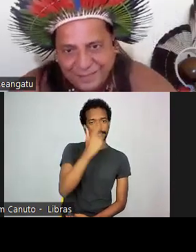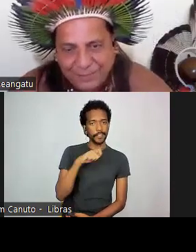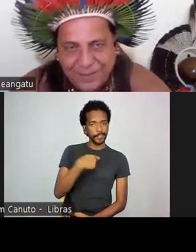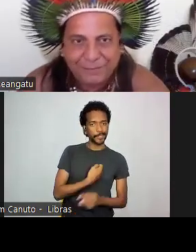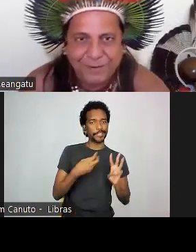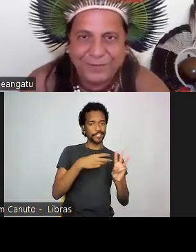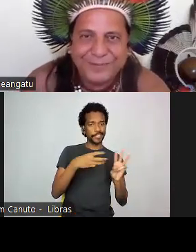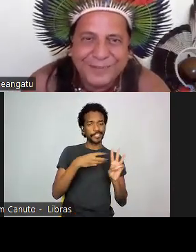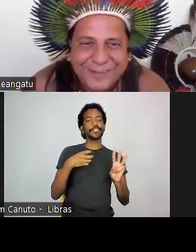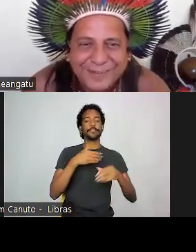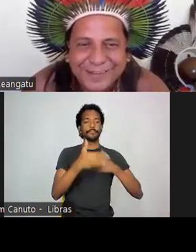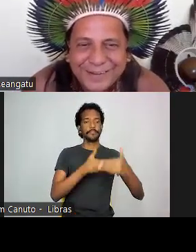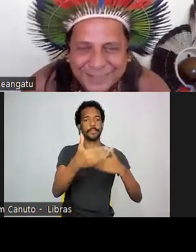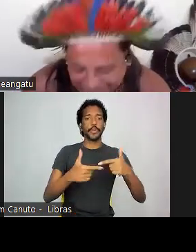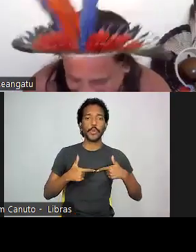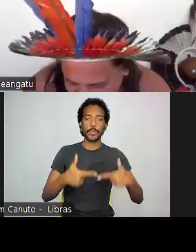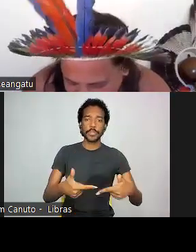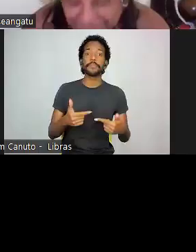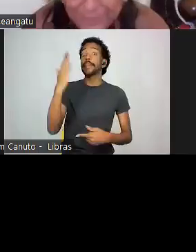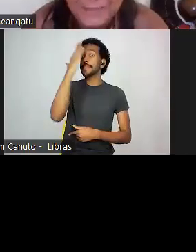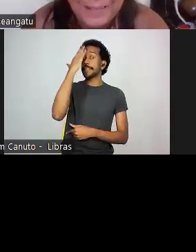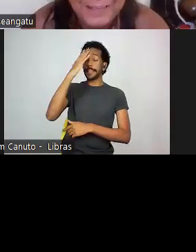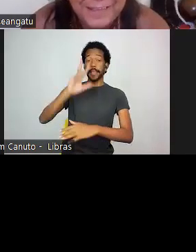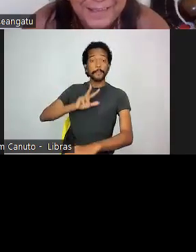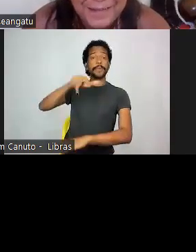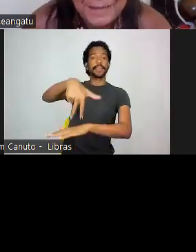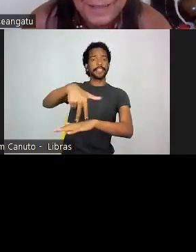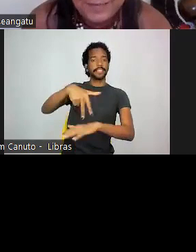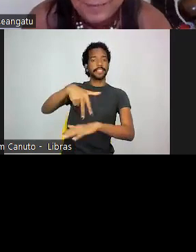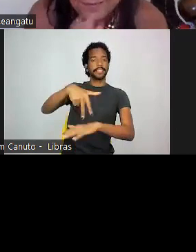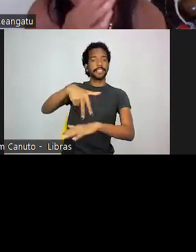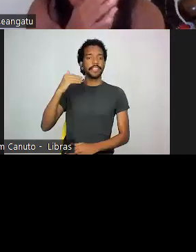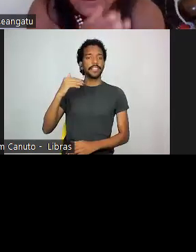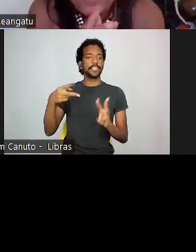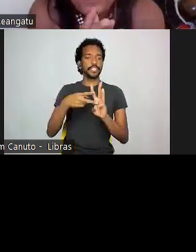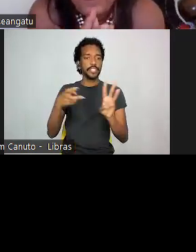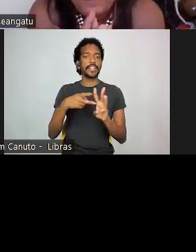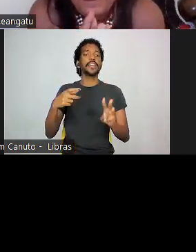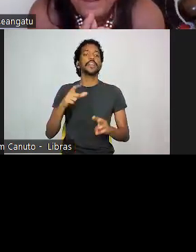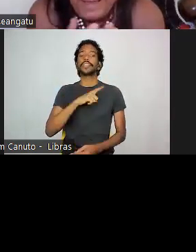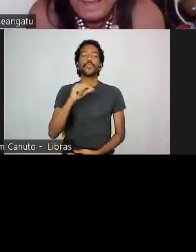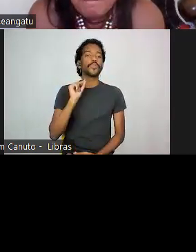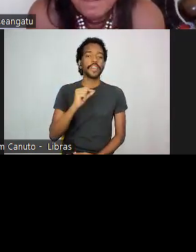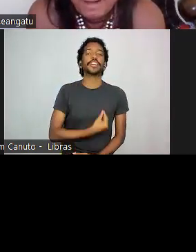entender também essa presença indígena, tem que tentar entender que existem indígenas